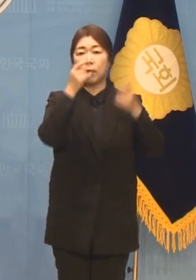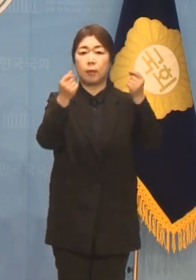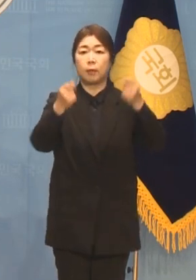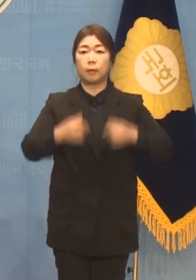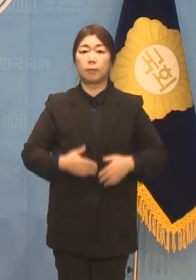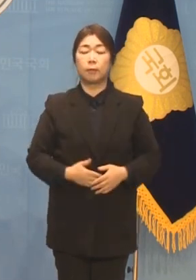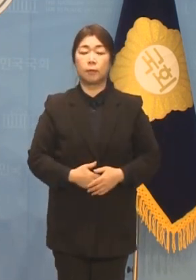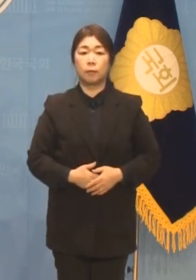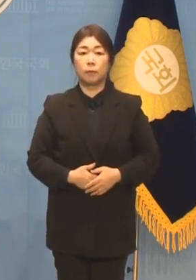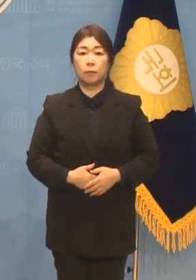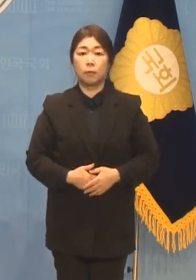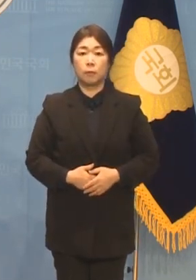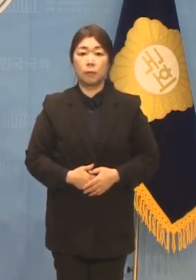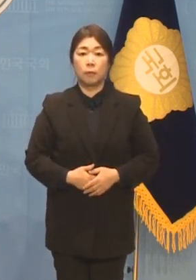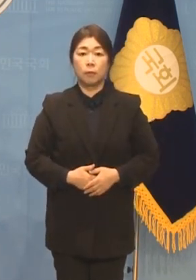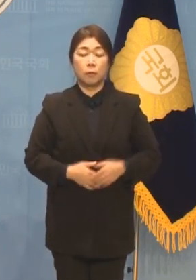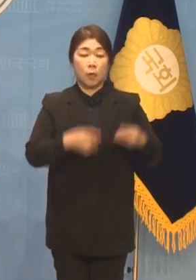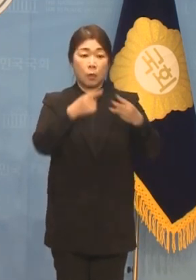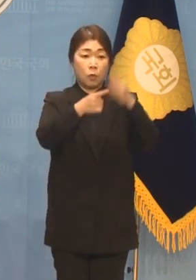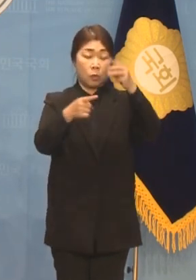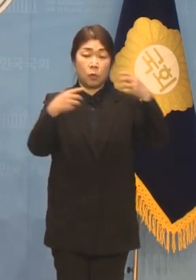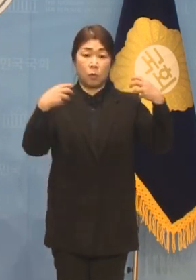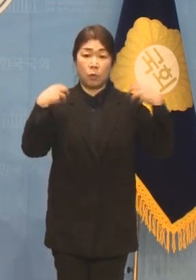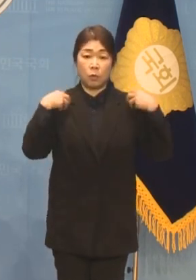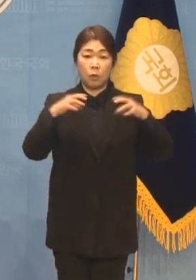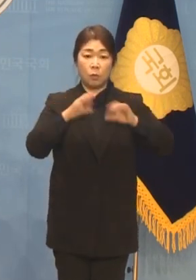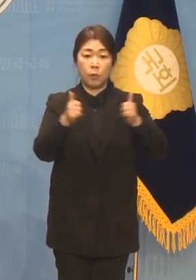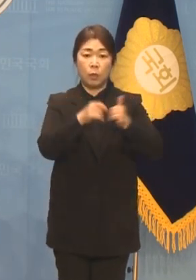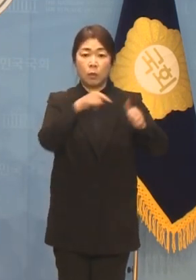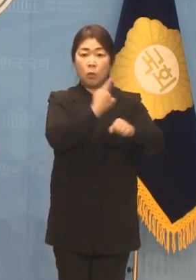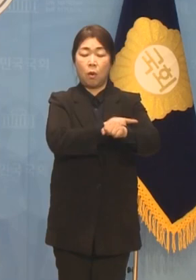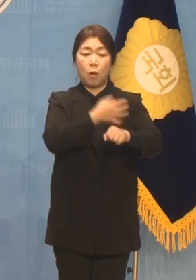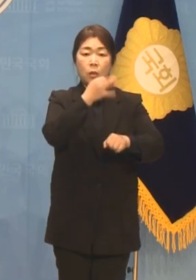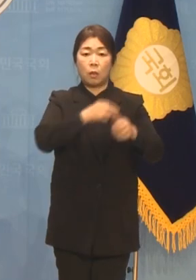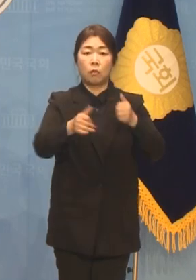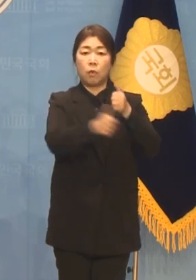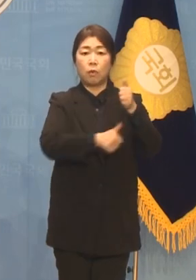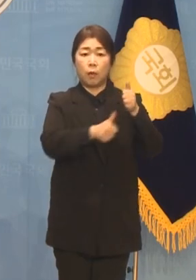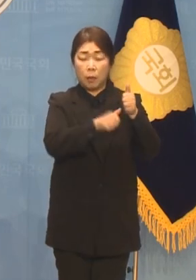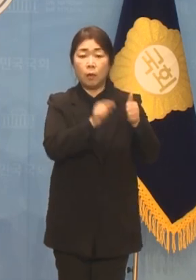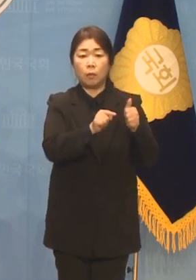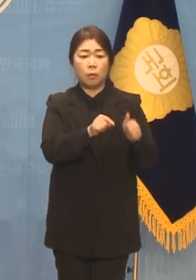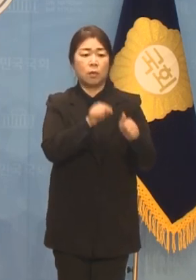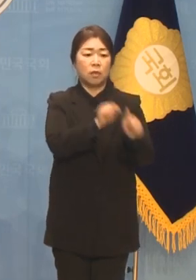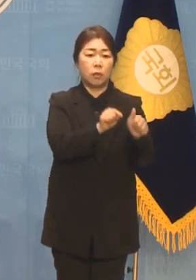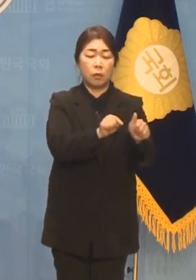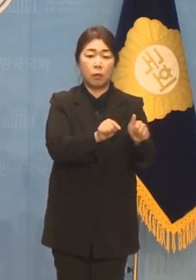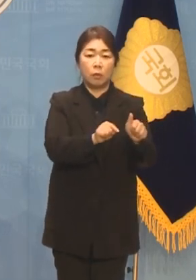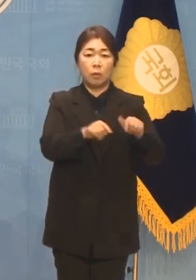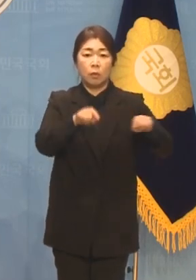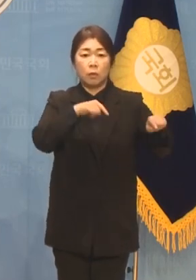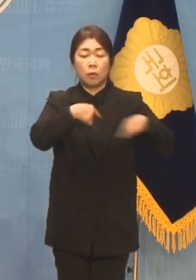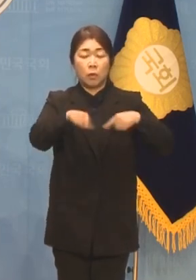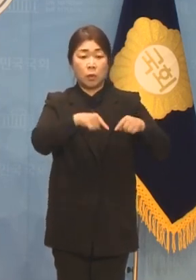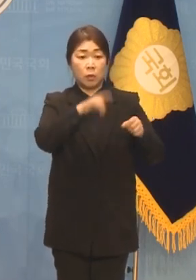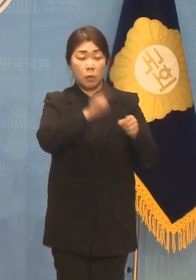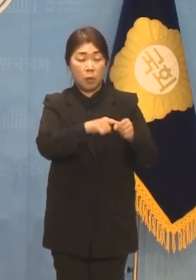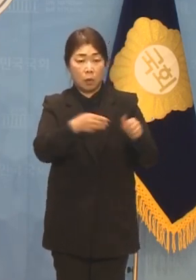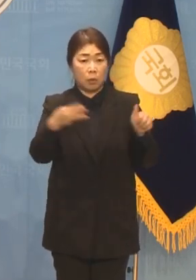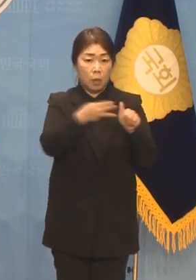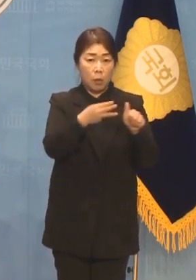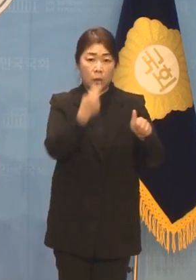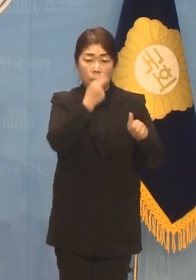윤석열 정권은 국민권익위원회를 앞세워 정치 테러로 생명의 위협을 받은 야당